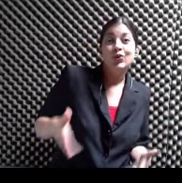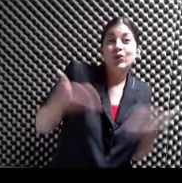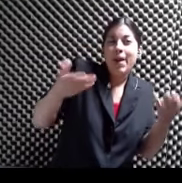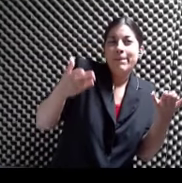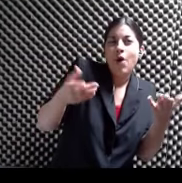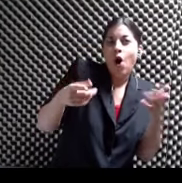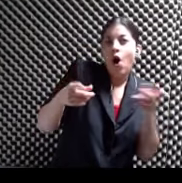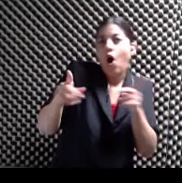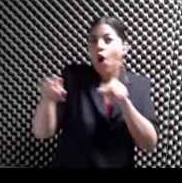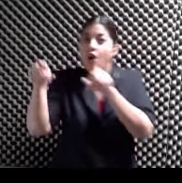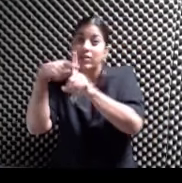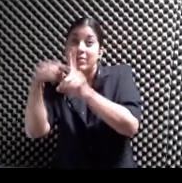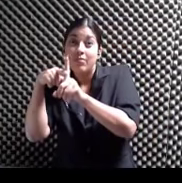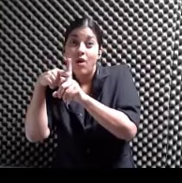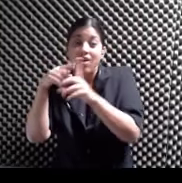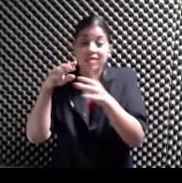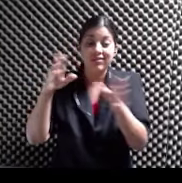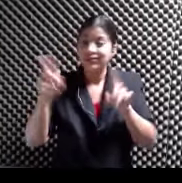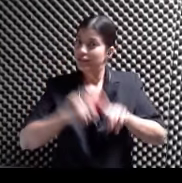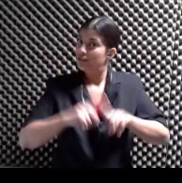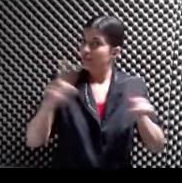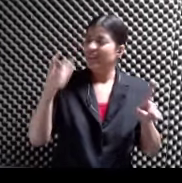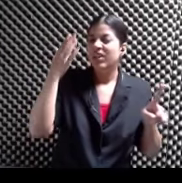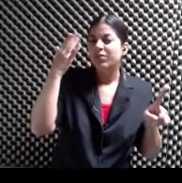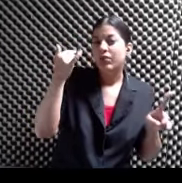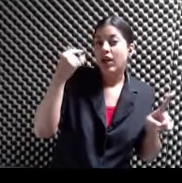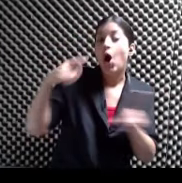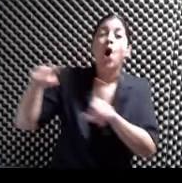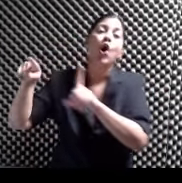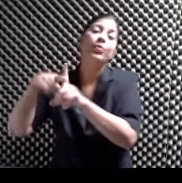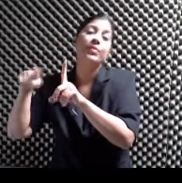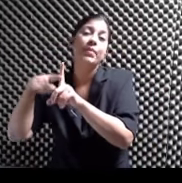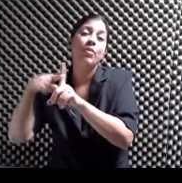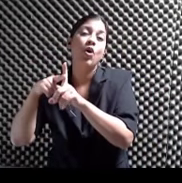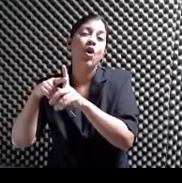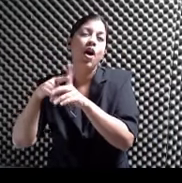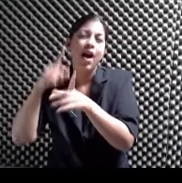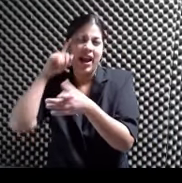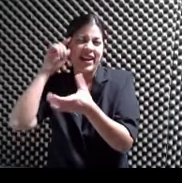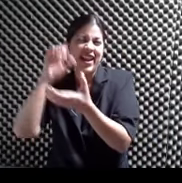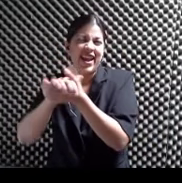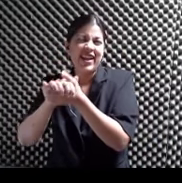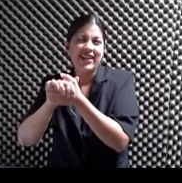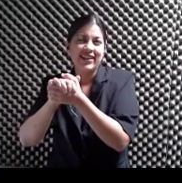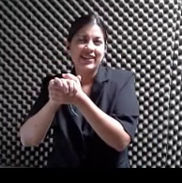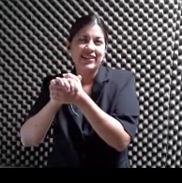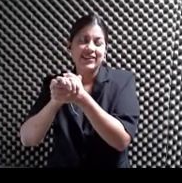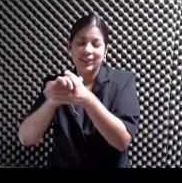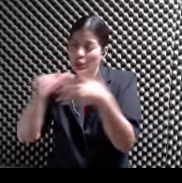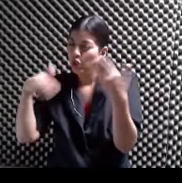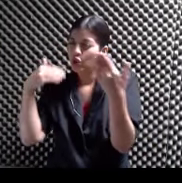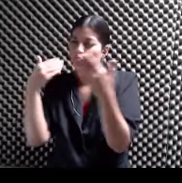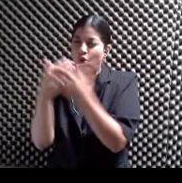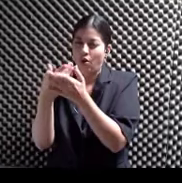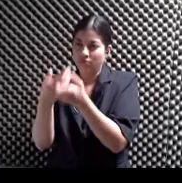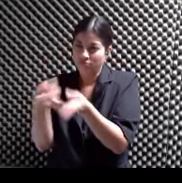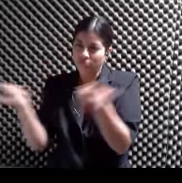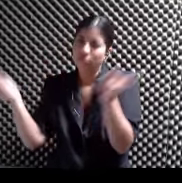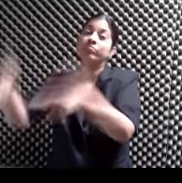No Ok Porque optimismo Es creer Que algo favorable Ocurrirá Pero el